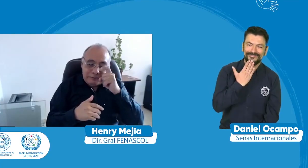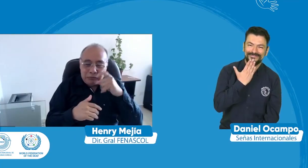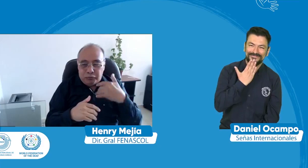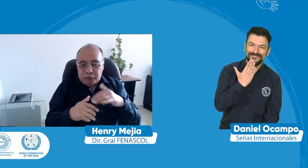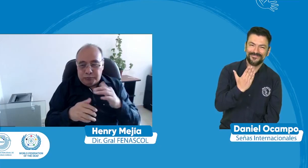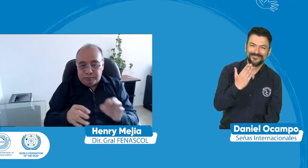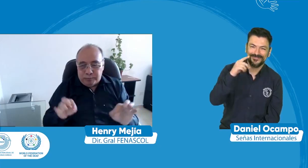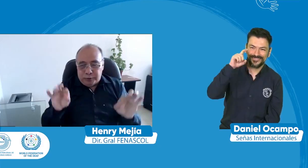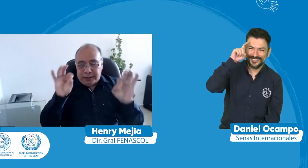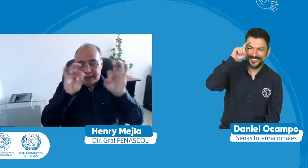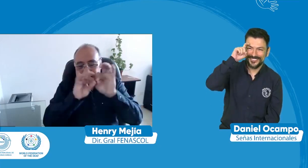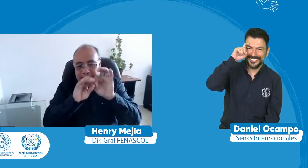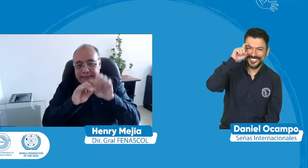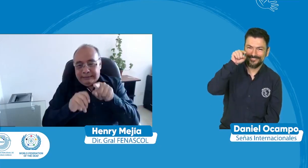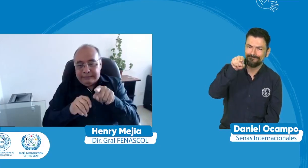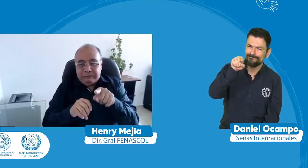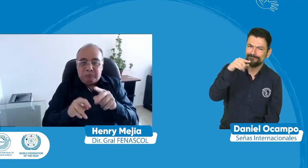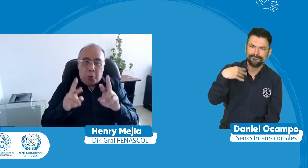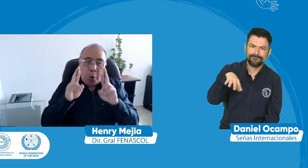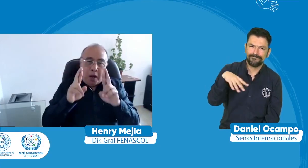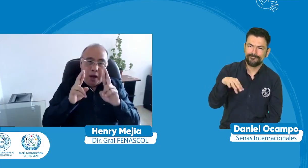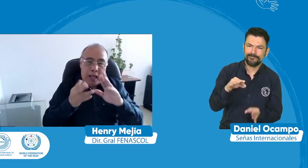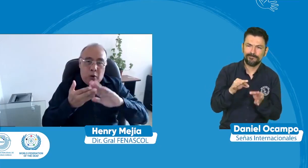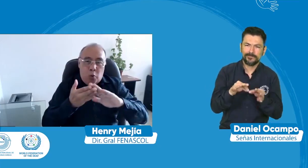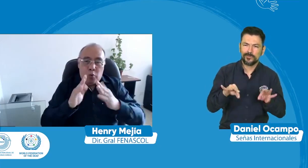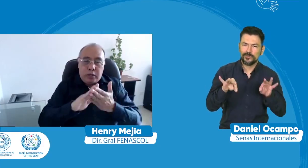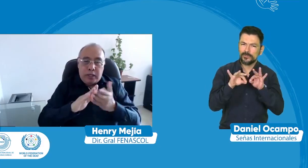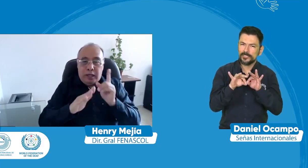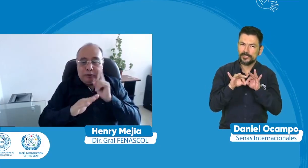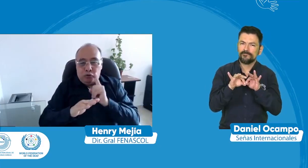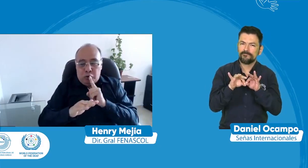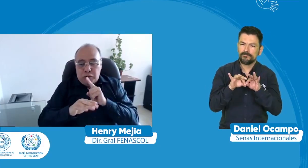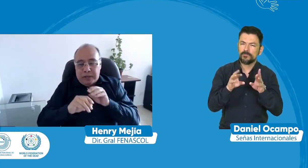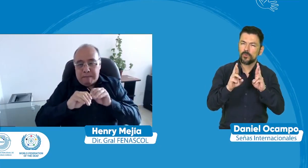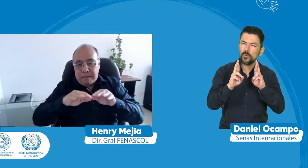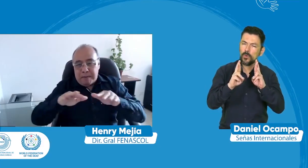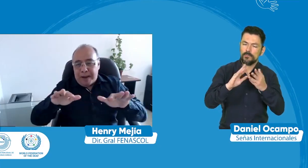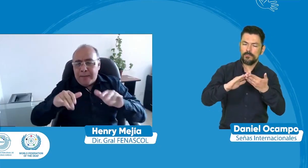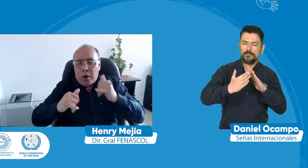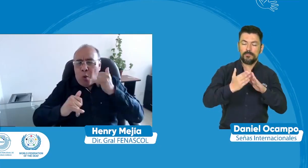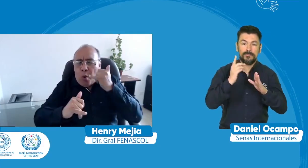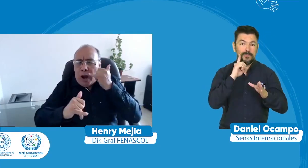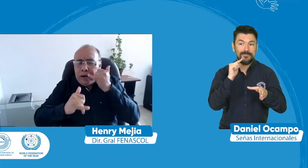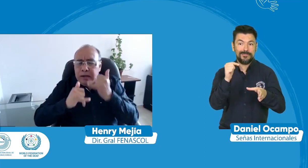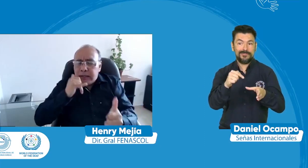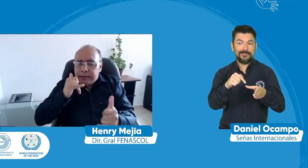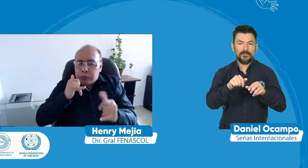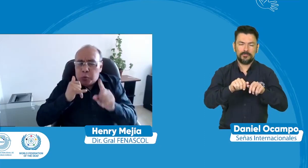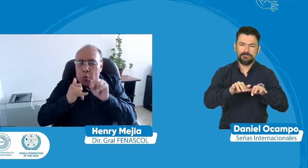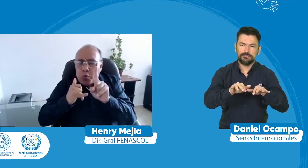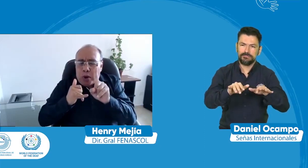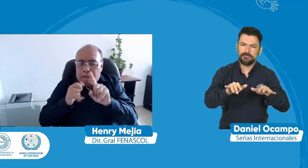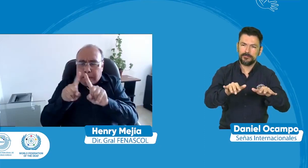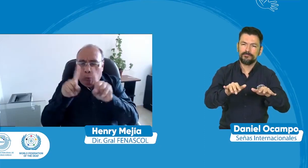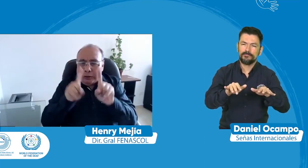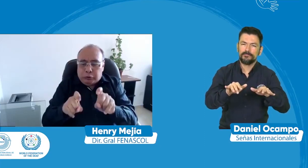muchas gracias a Joseph por esta esta información y pues esperamos que la comunidad sorda también